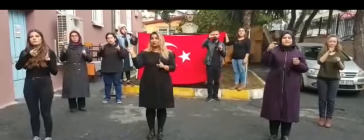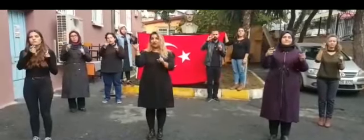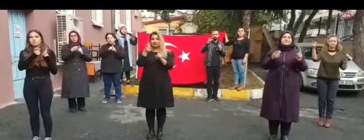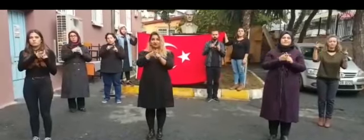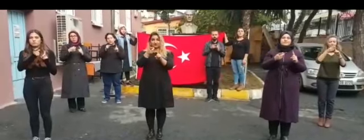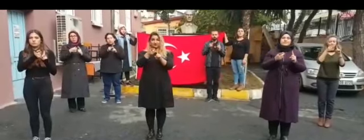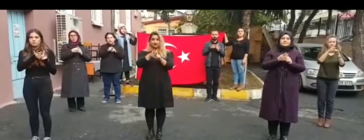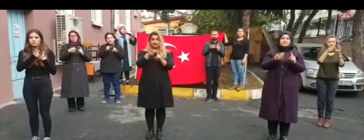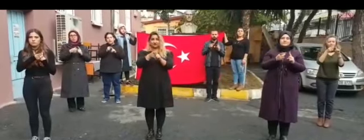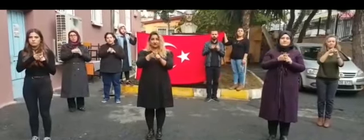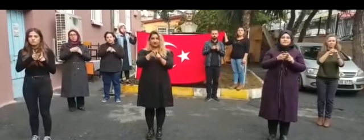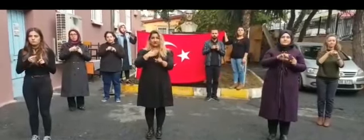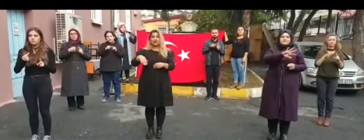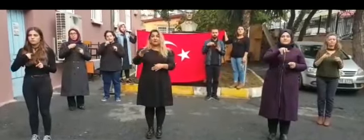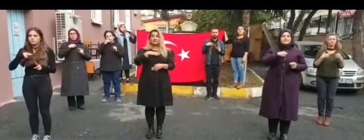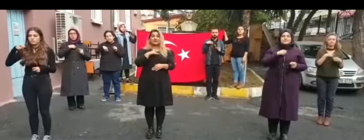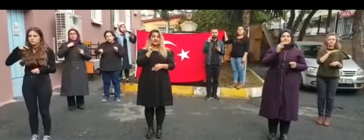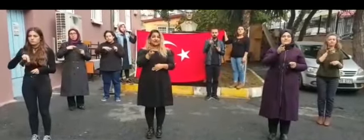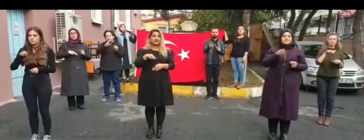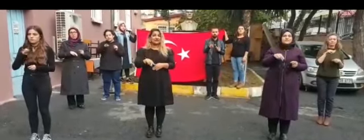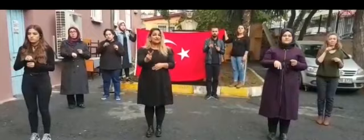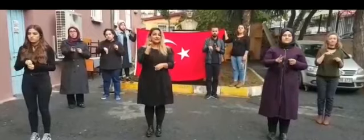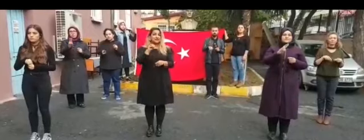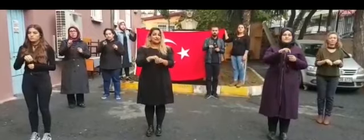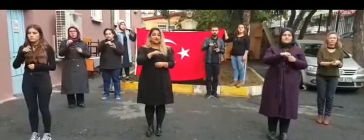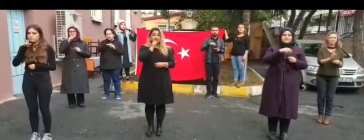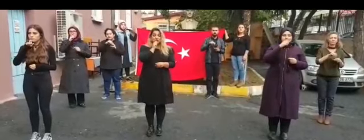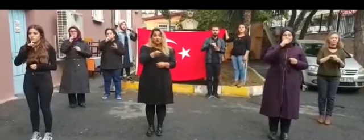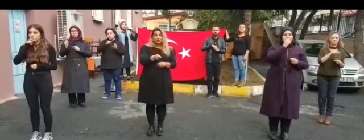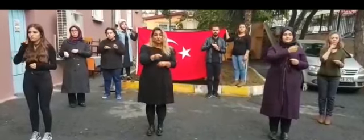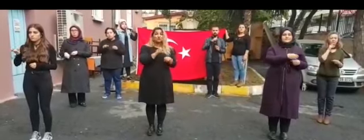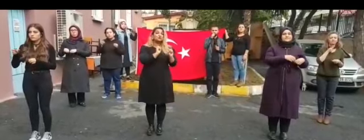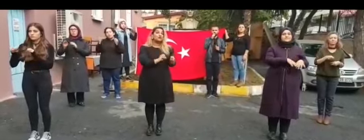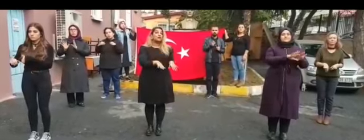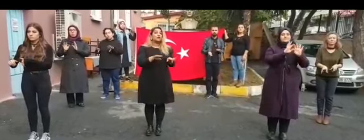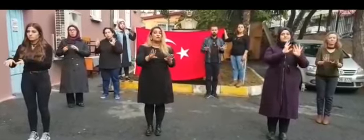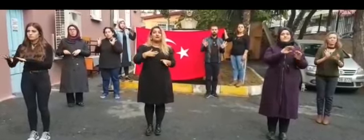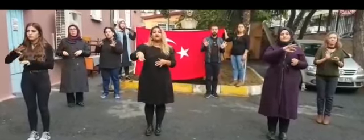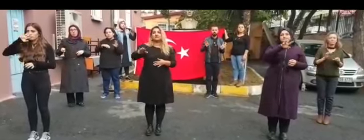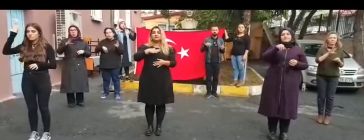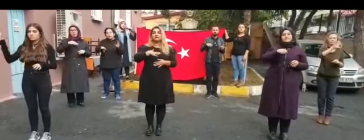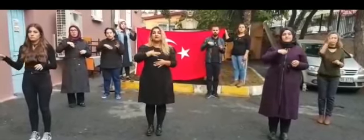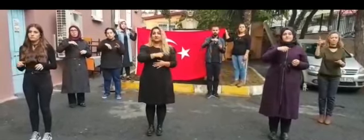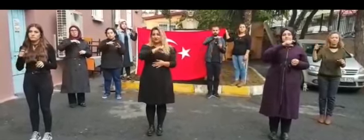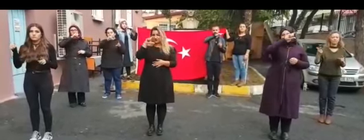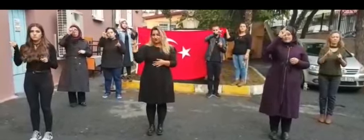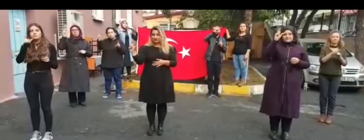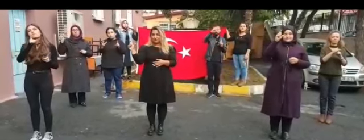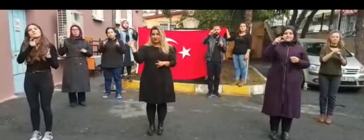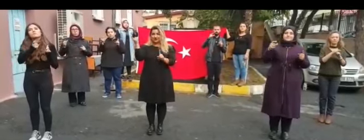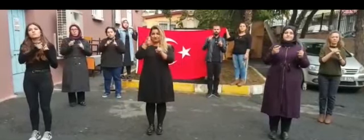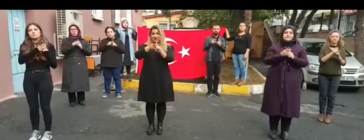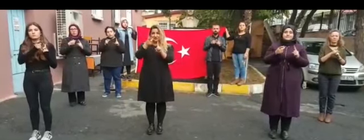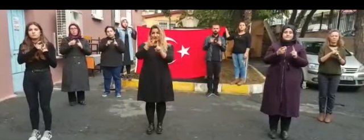cumhuriyet bekçileriyiz Biz senin izindeyiz, sözümüzden dönmeyiz Her birimiz cumhuriyet